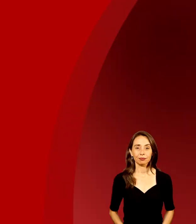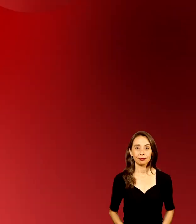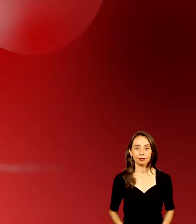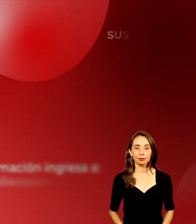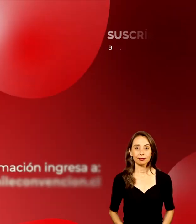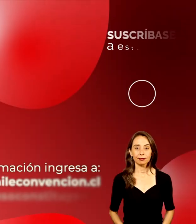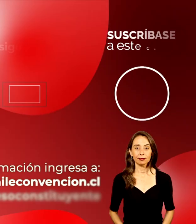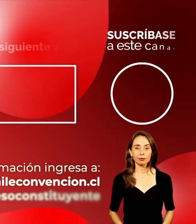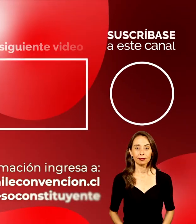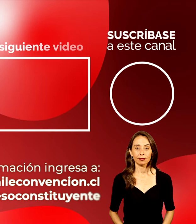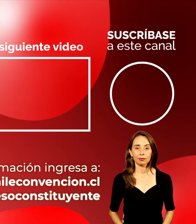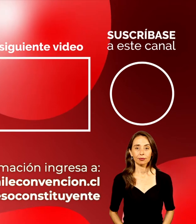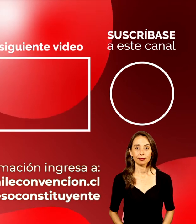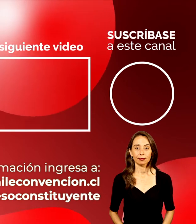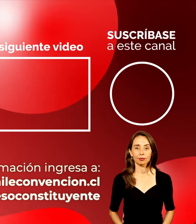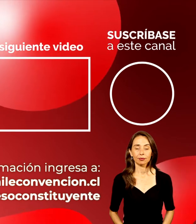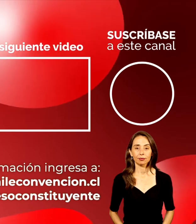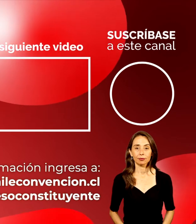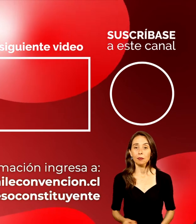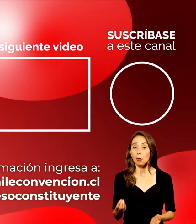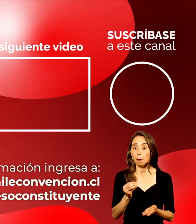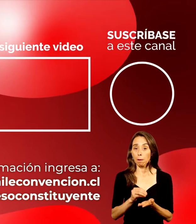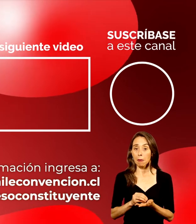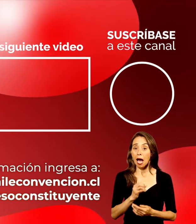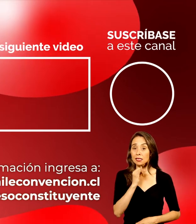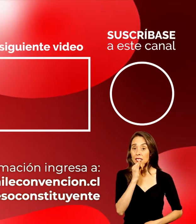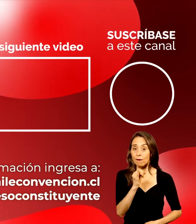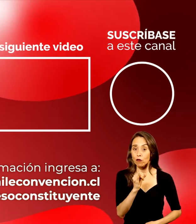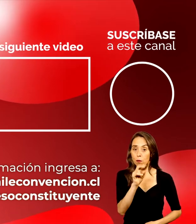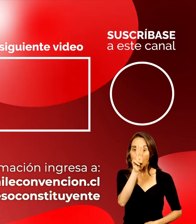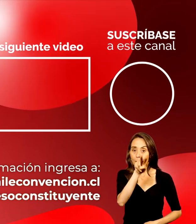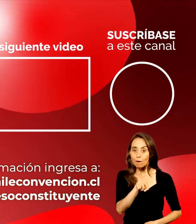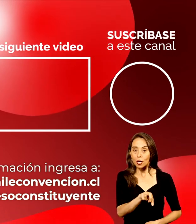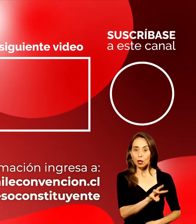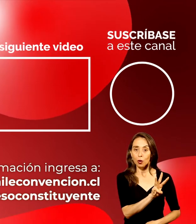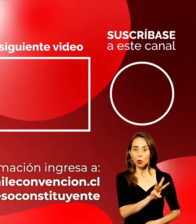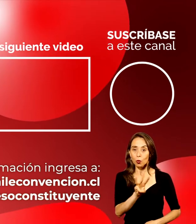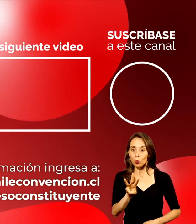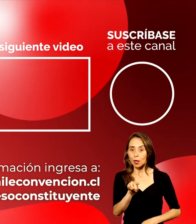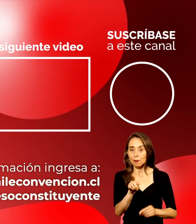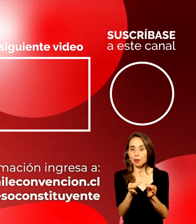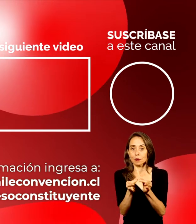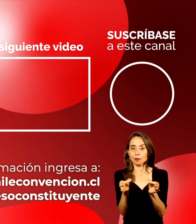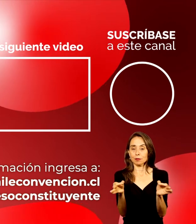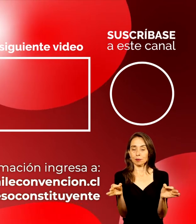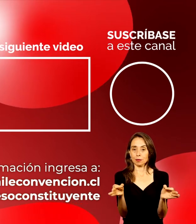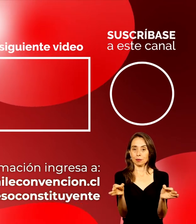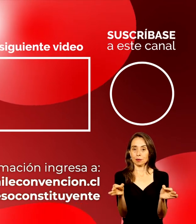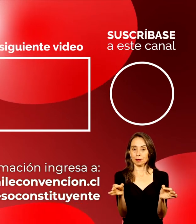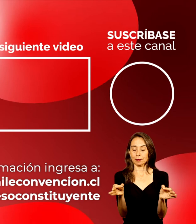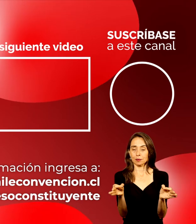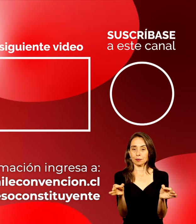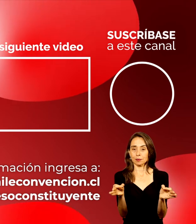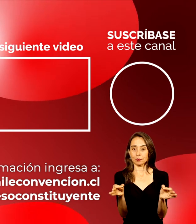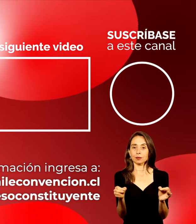¿Dónde puedes encontrar más información? En el sitio oficial de la Convención y en www.bcn.cl